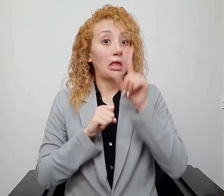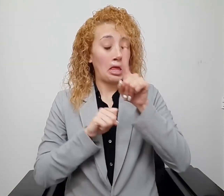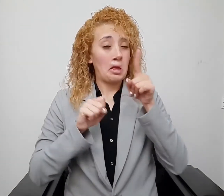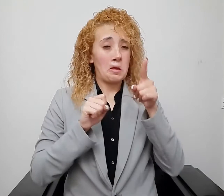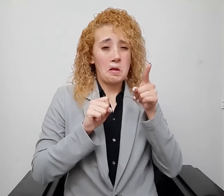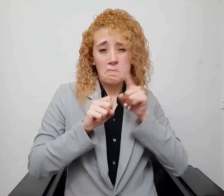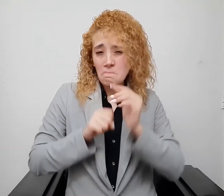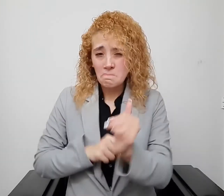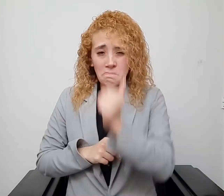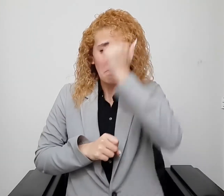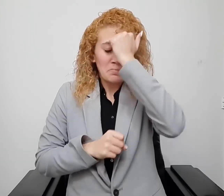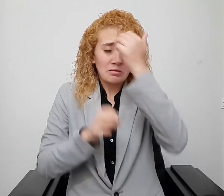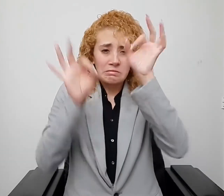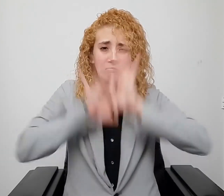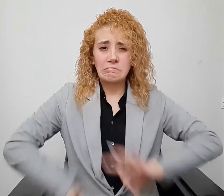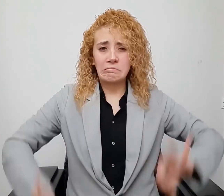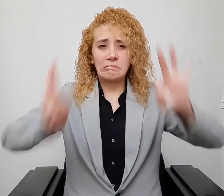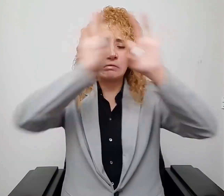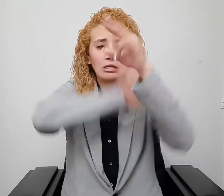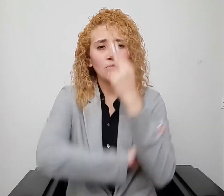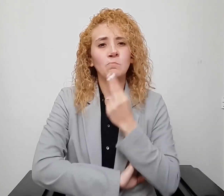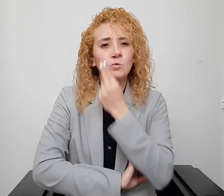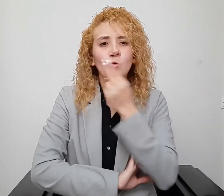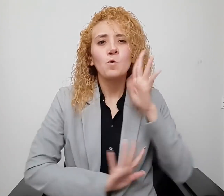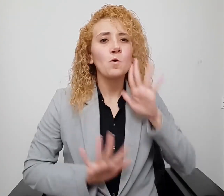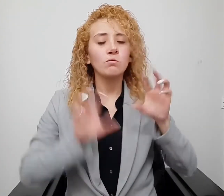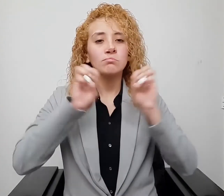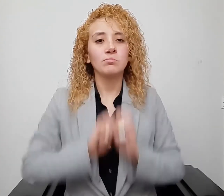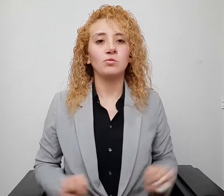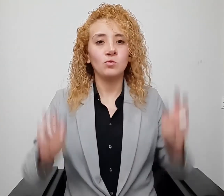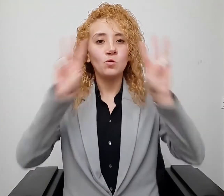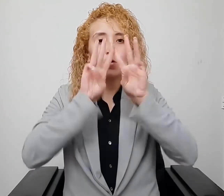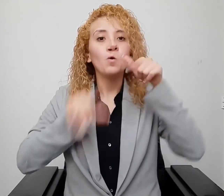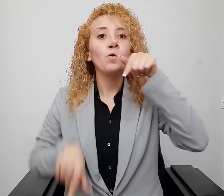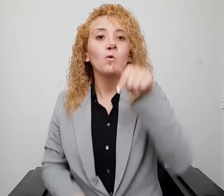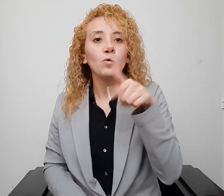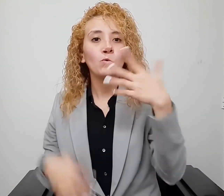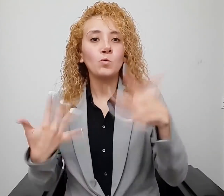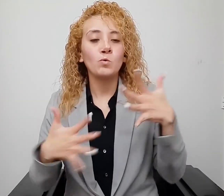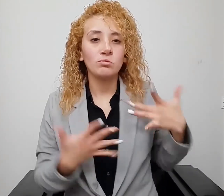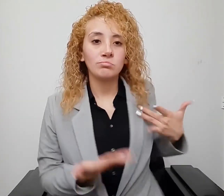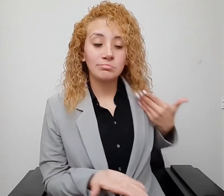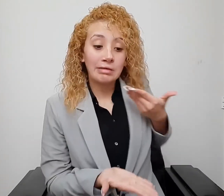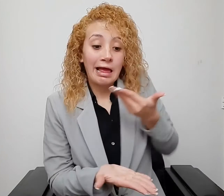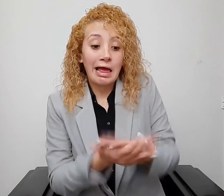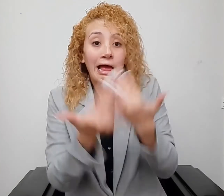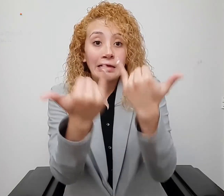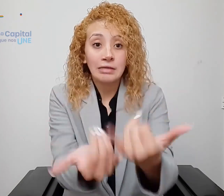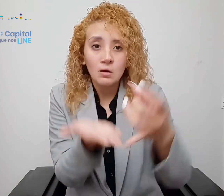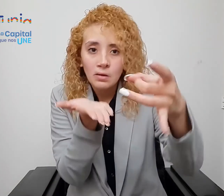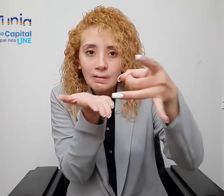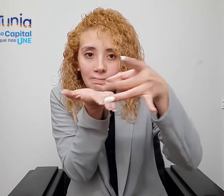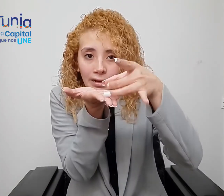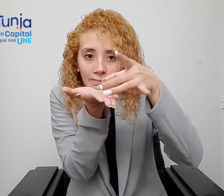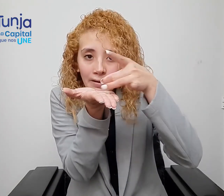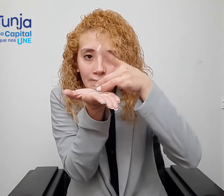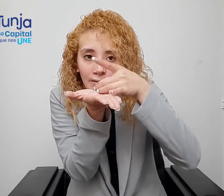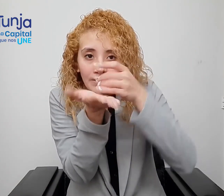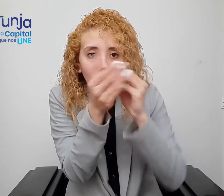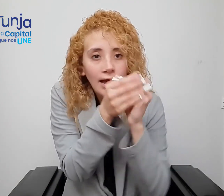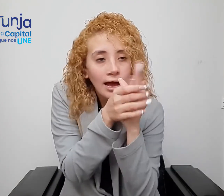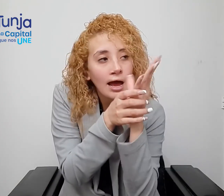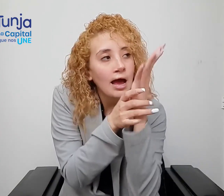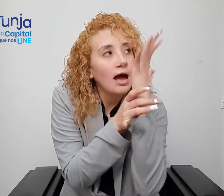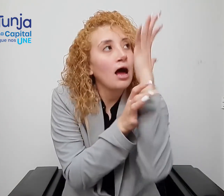sus iniciativas más grandes a nivel mundial y comprometidos con Naciones Unidas, han sembrado a la fecha cerca de